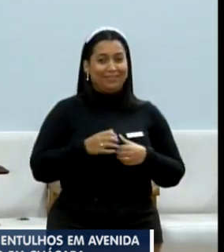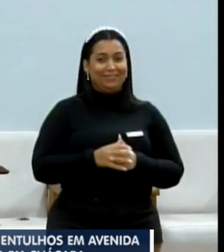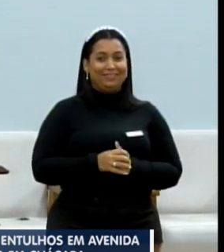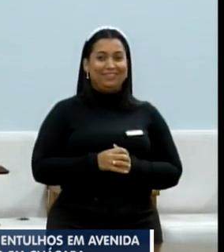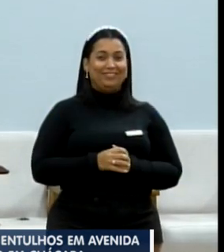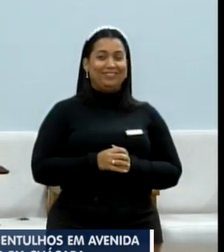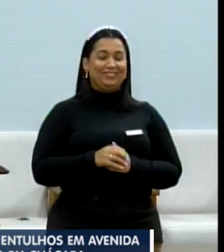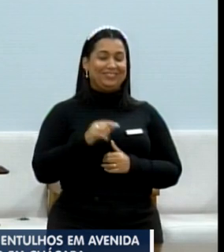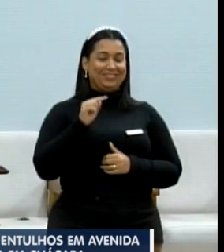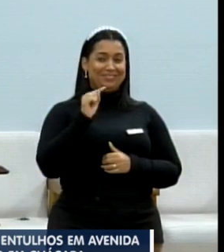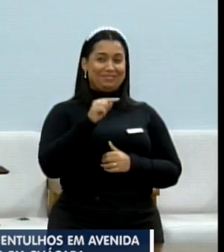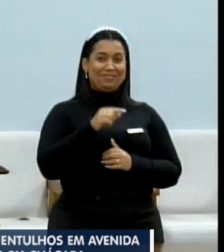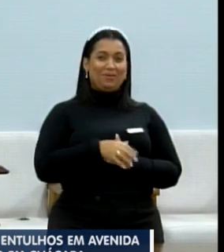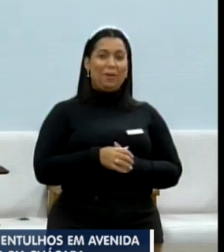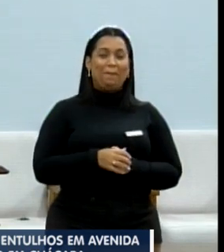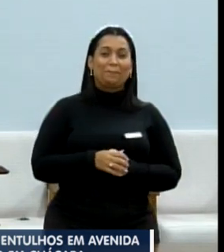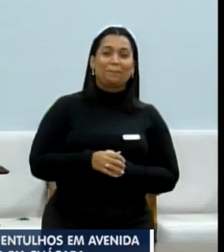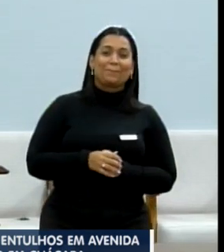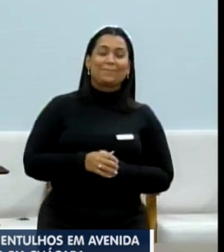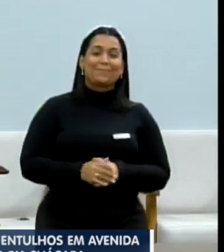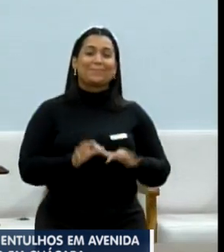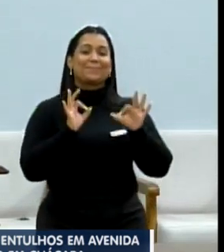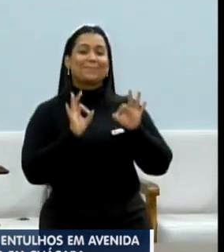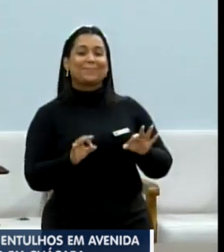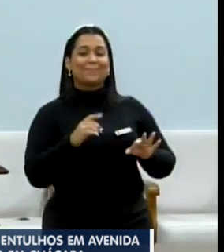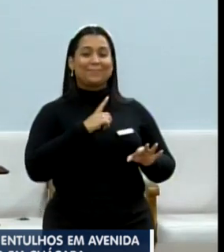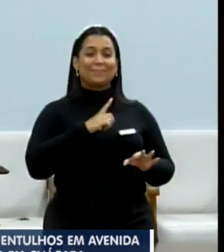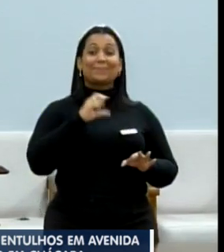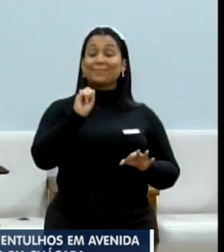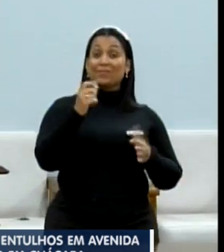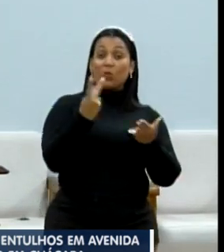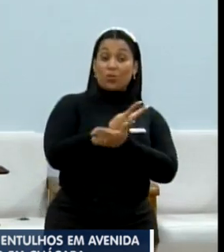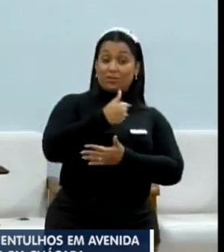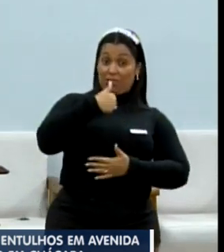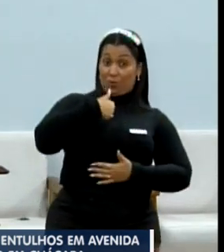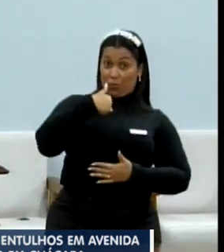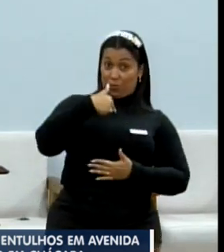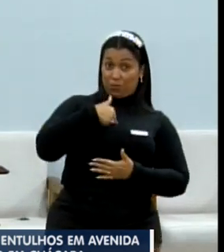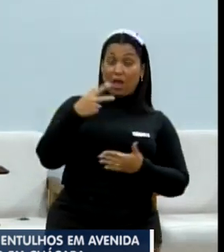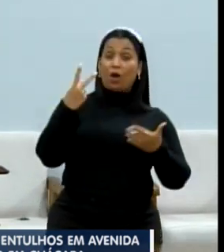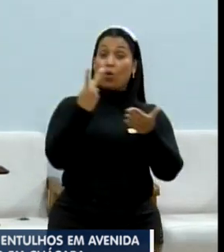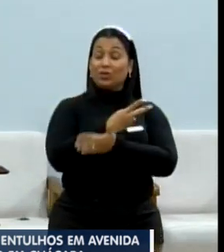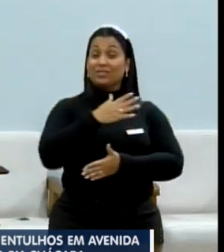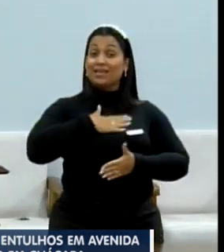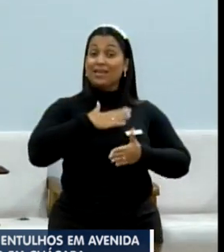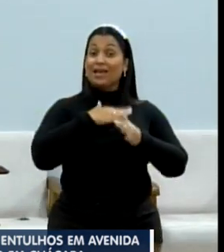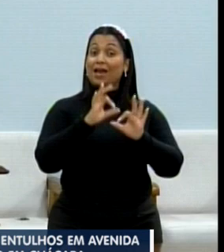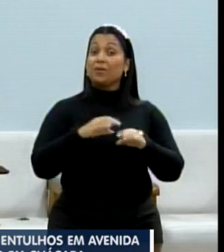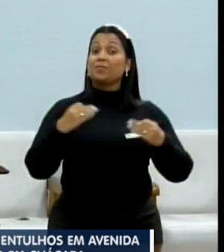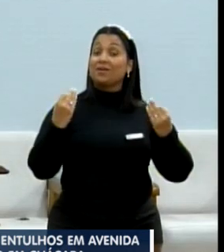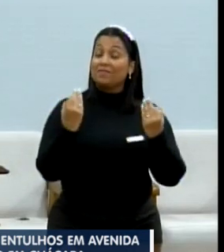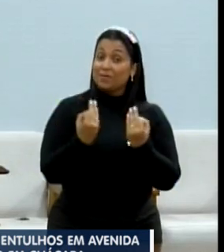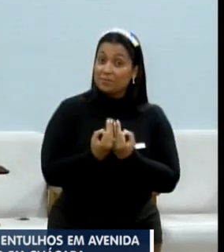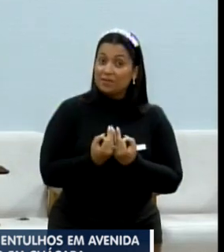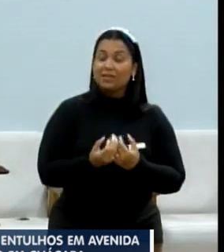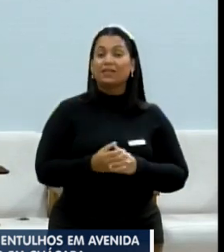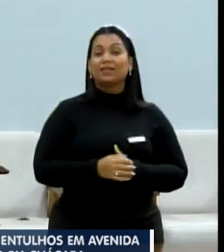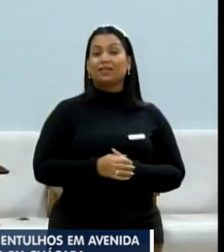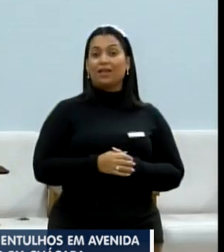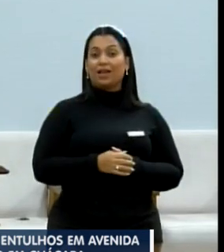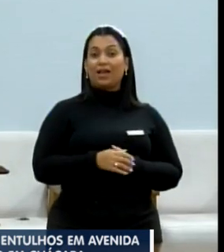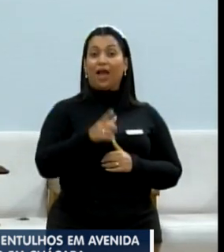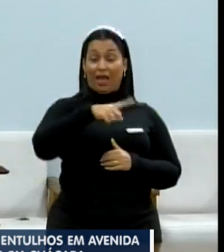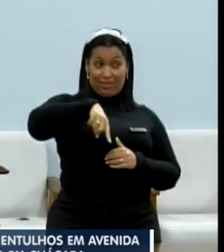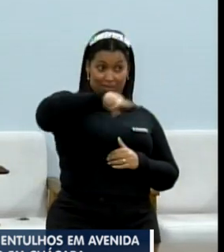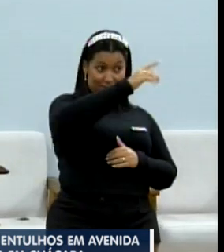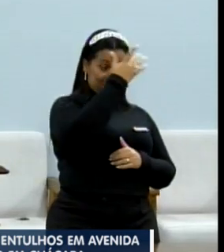O senhor pode ter certeza, o que ia acontecer comigo e ia acontecer com a minha família, aqui,